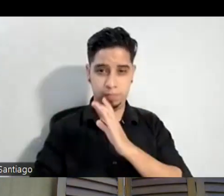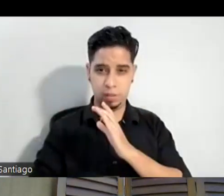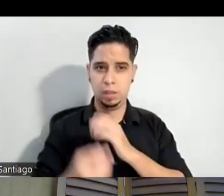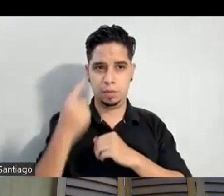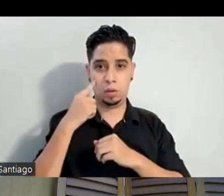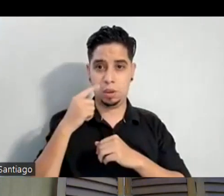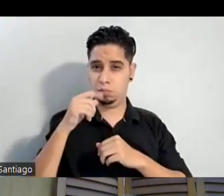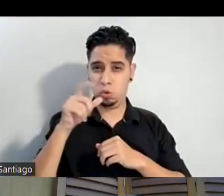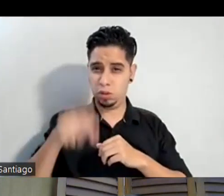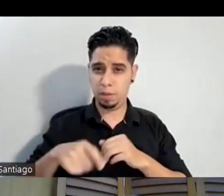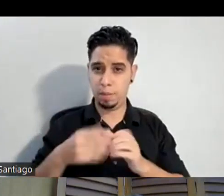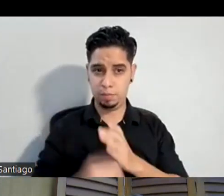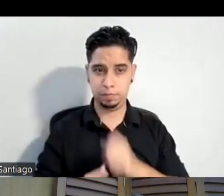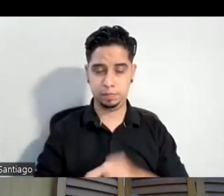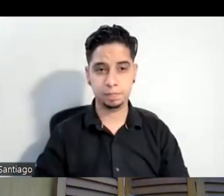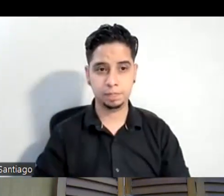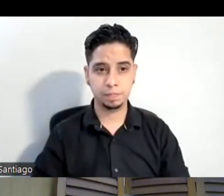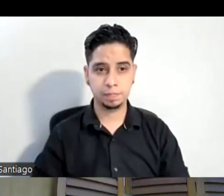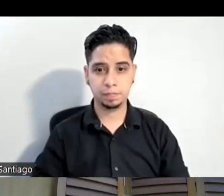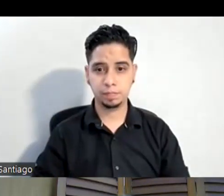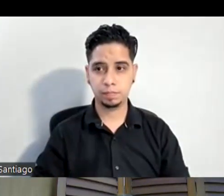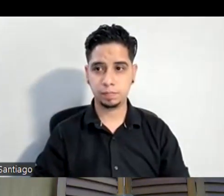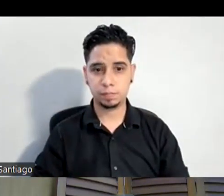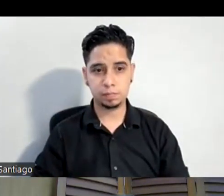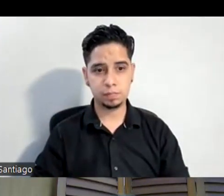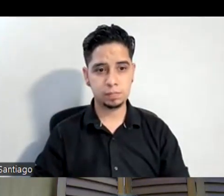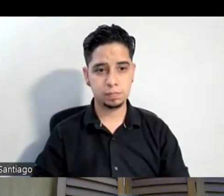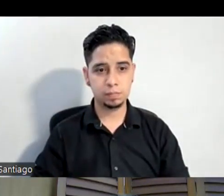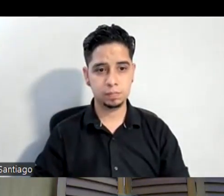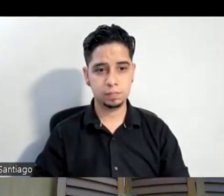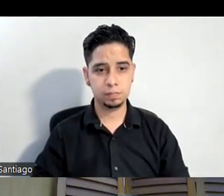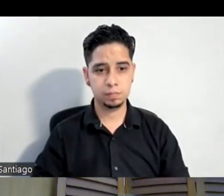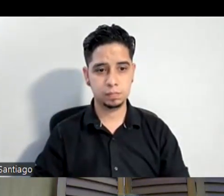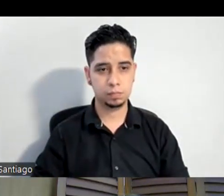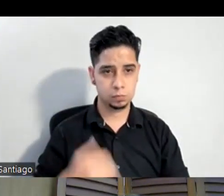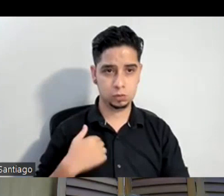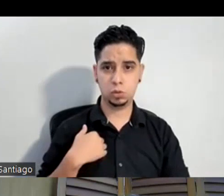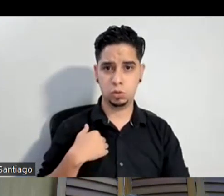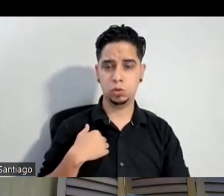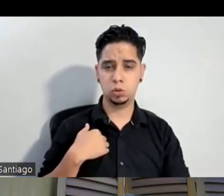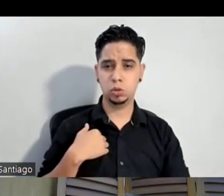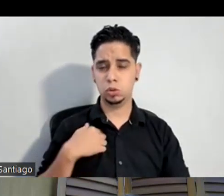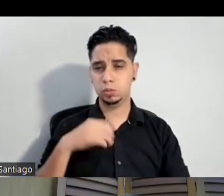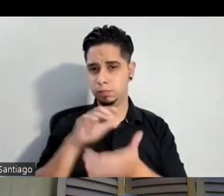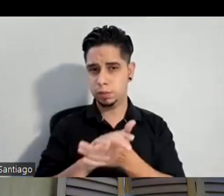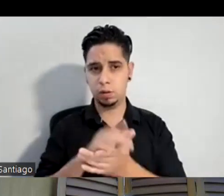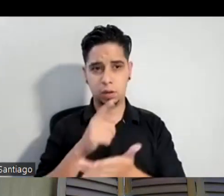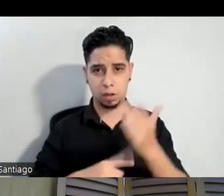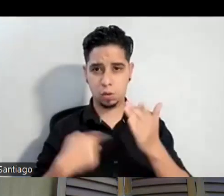no se está perdiendo créeme yo estoy en el conservatorio y estábamos estábamos montando una pieza de